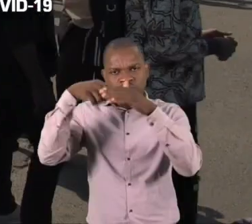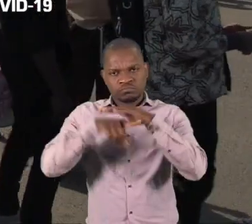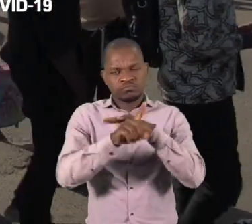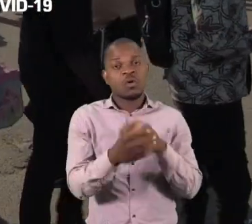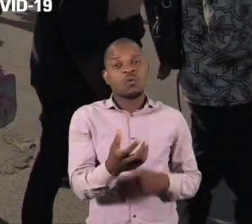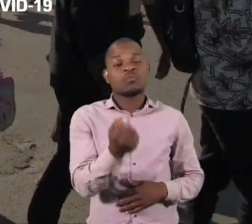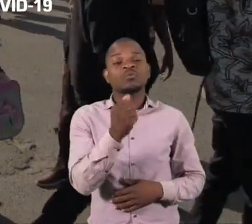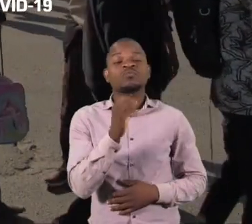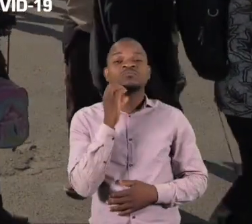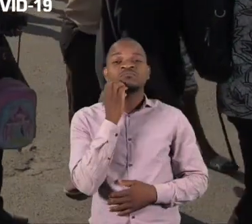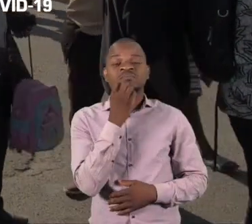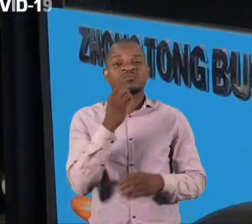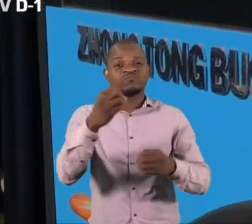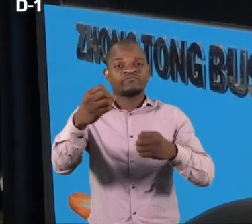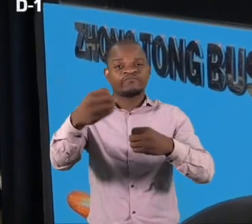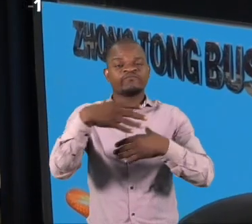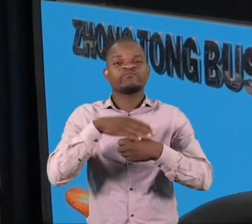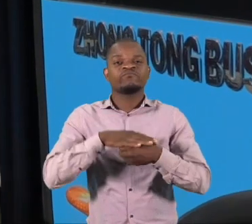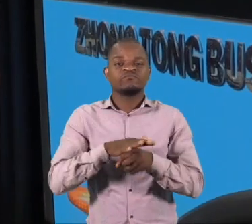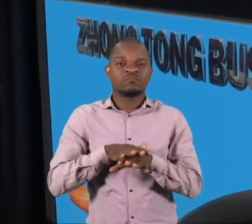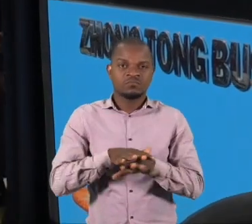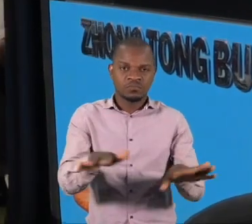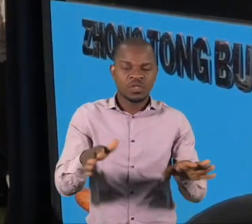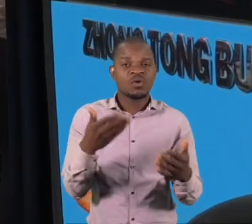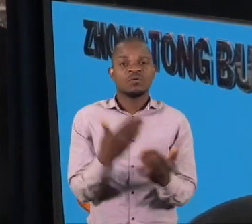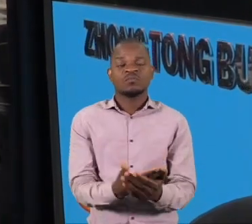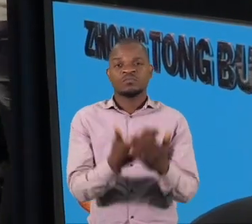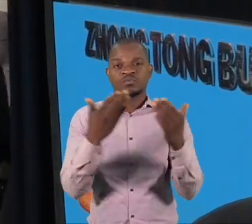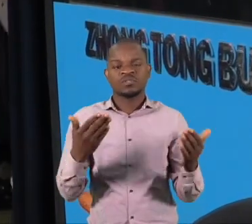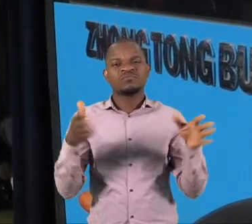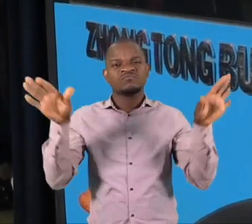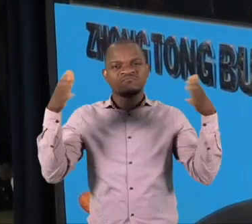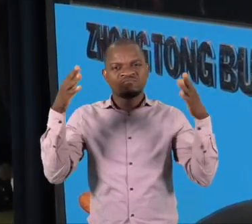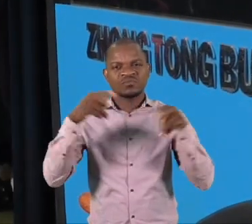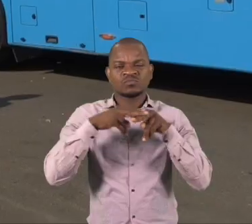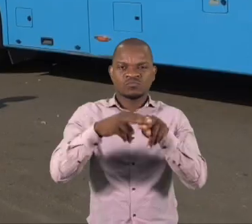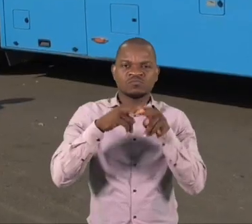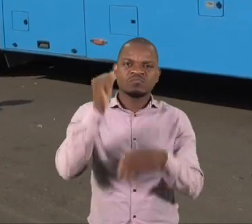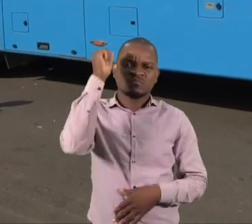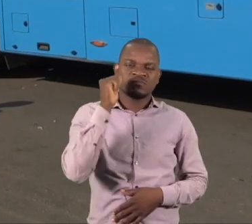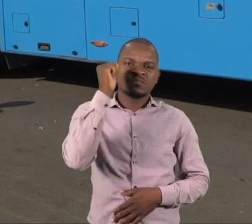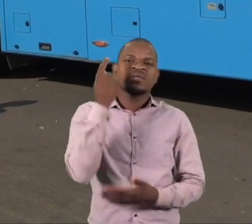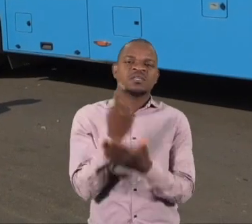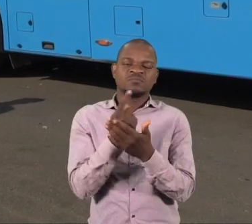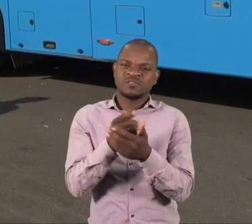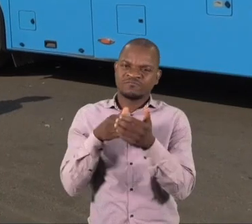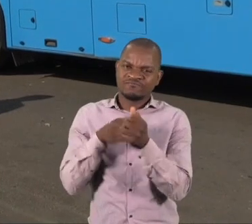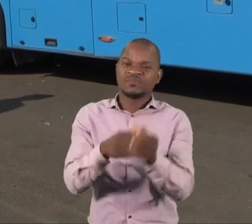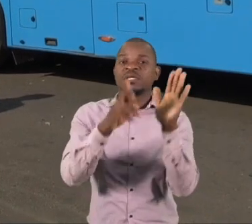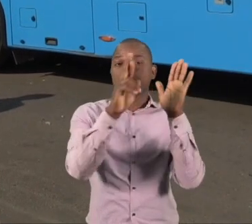correr o risco de contrair o novo coronavírus. As cooperativas e empresas municipais de transporte público devem tomar as medidas já